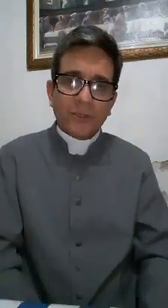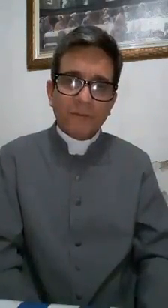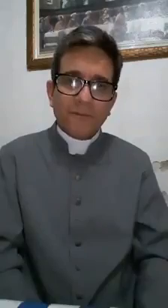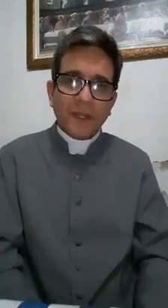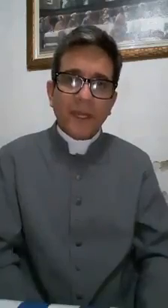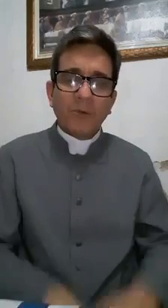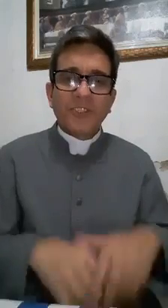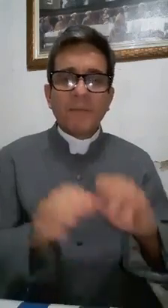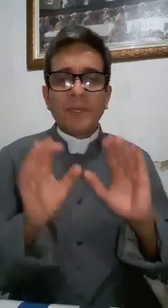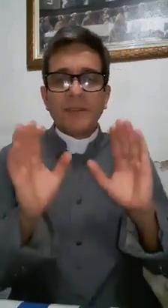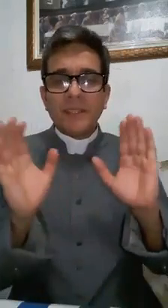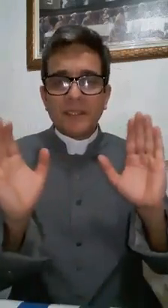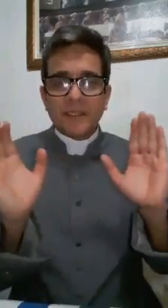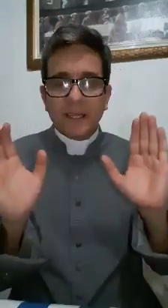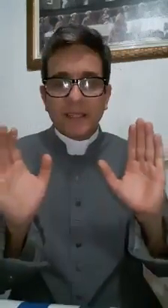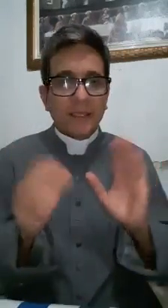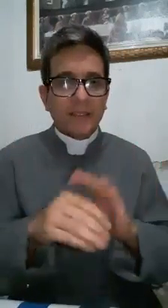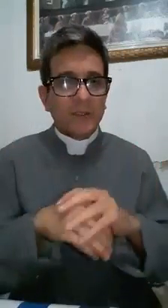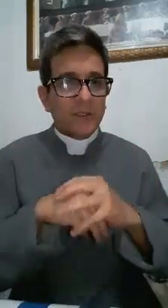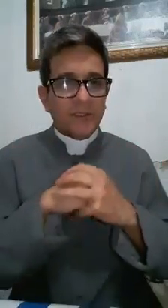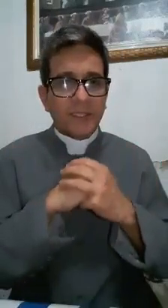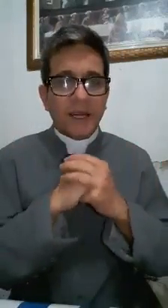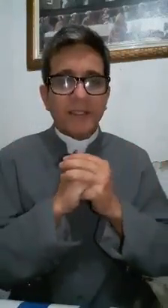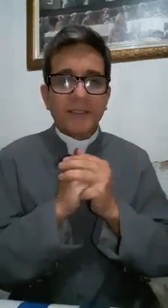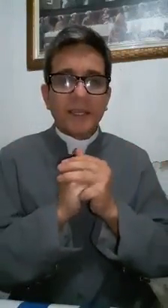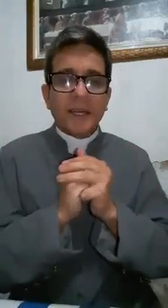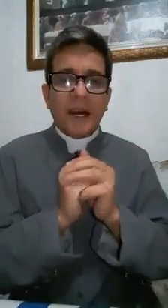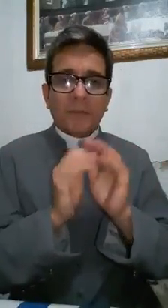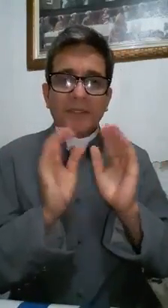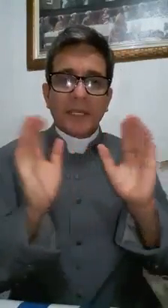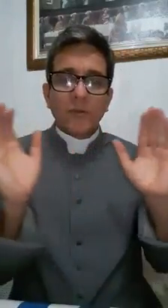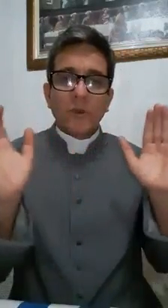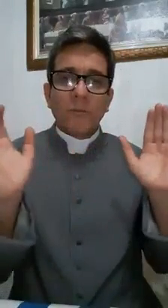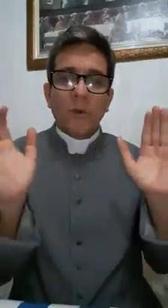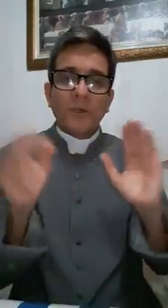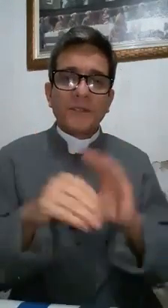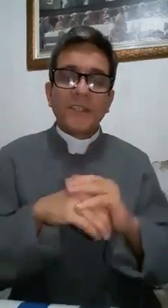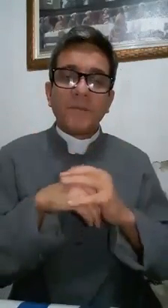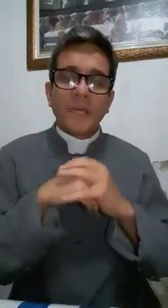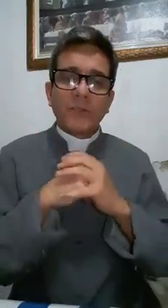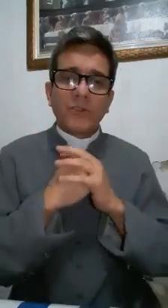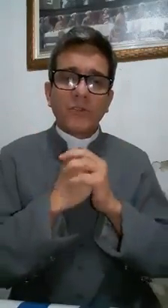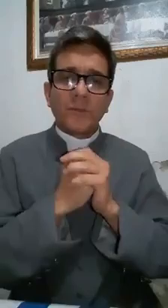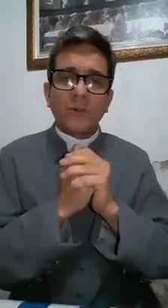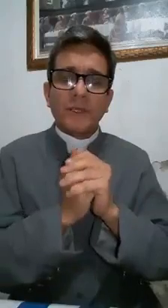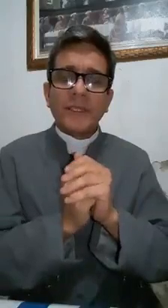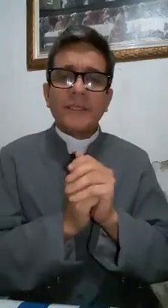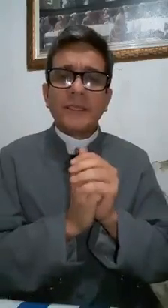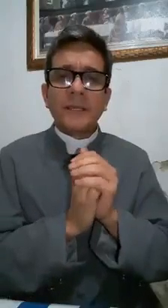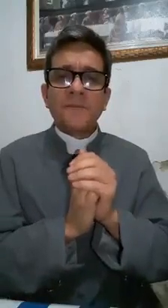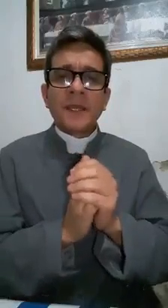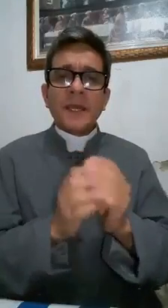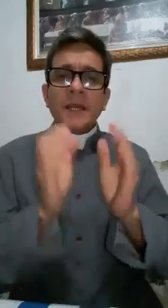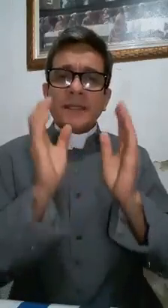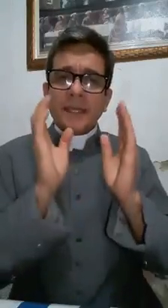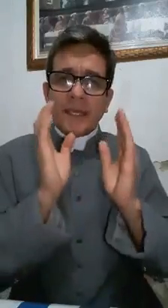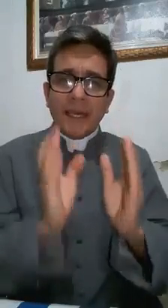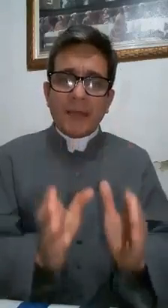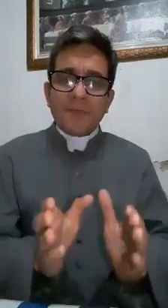isso. Eu sempre disse aqui nas redes sociais, apesar do meu pouco entendimento sobre política, de que